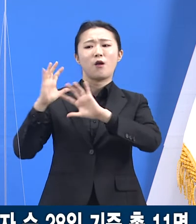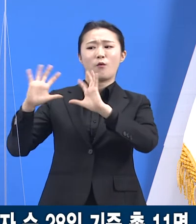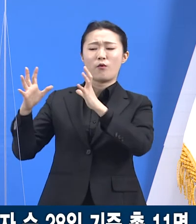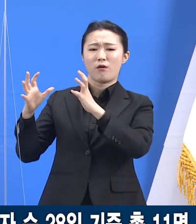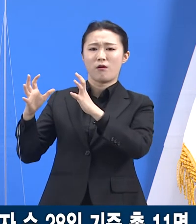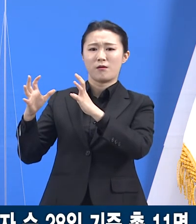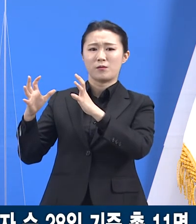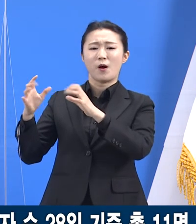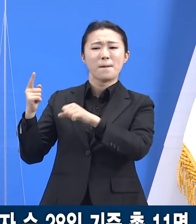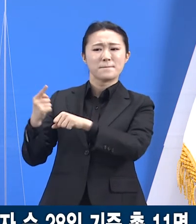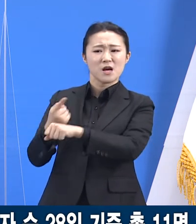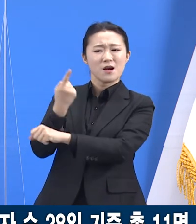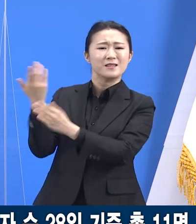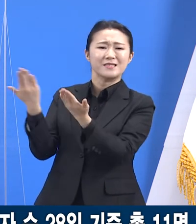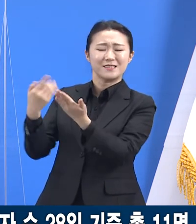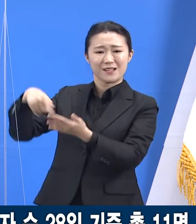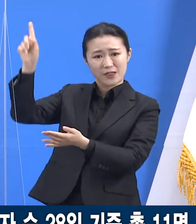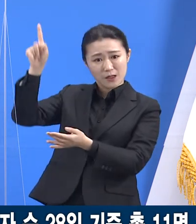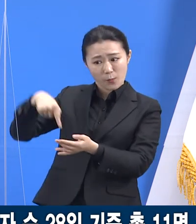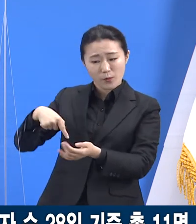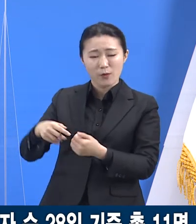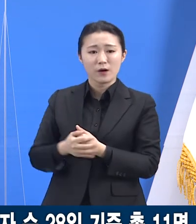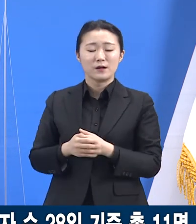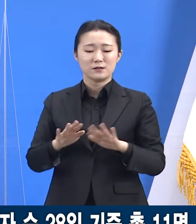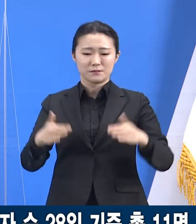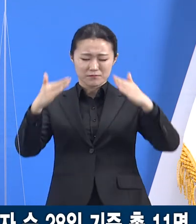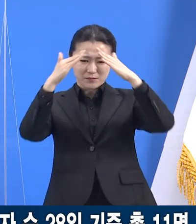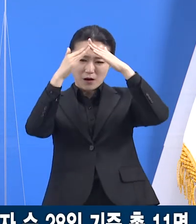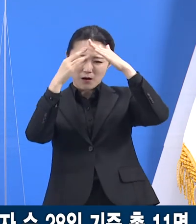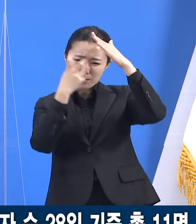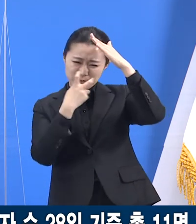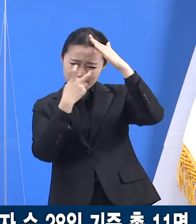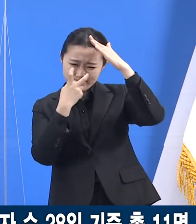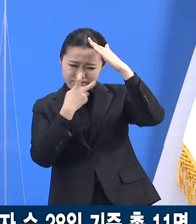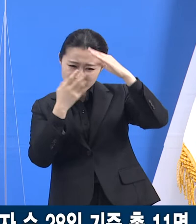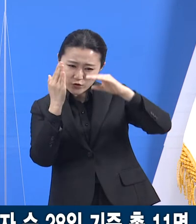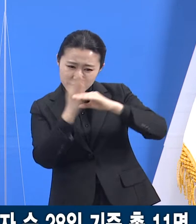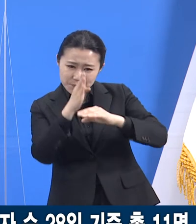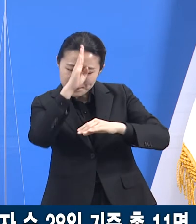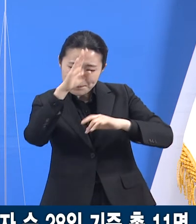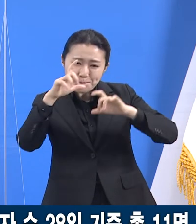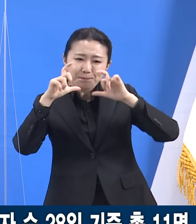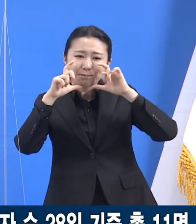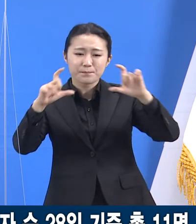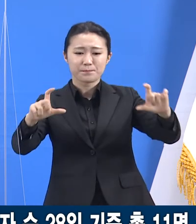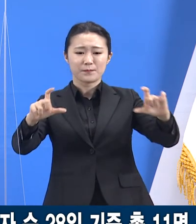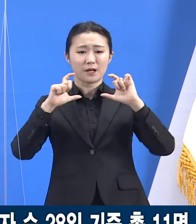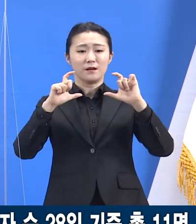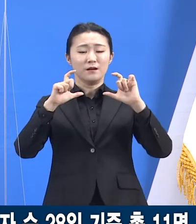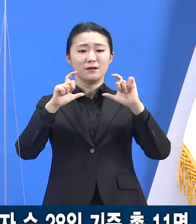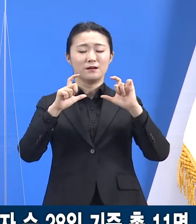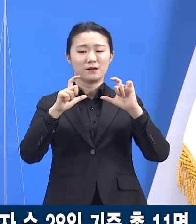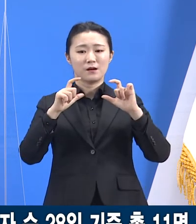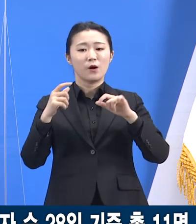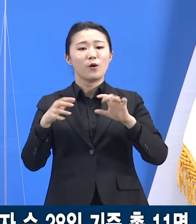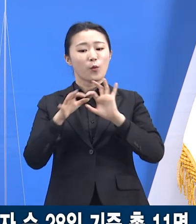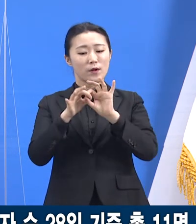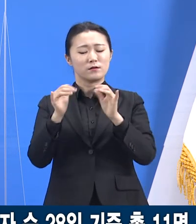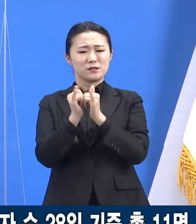입국한 뒤 자가격리 해제 전 검사에서 확진 판정을 받았고 관련자 일제검사를 실시했습니다.